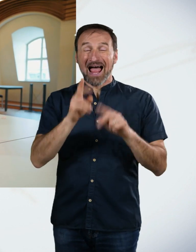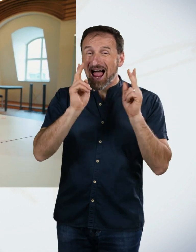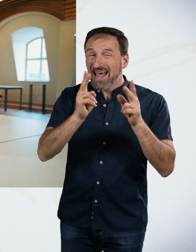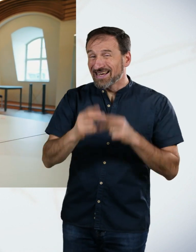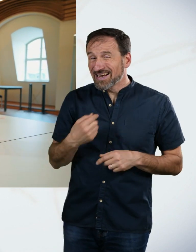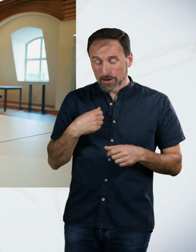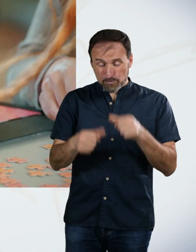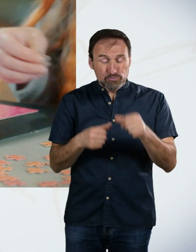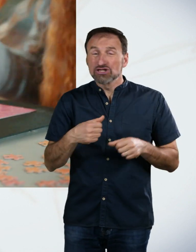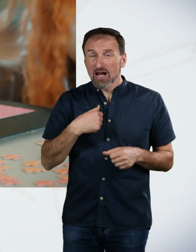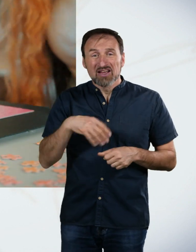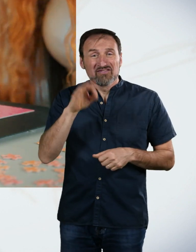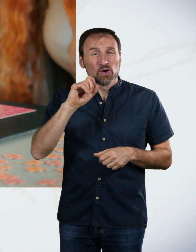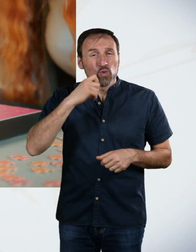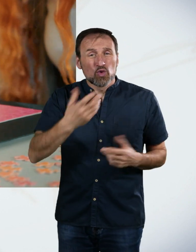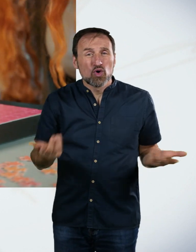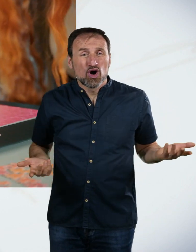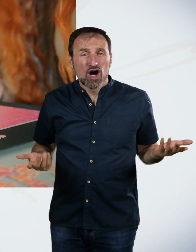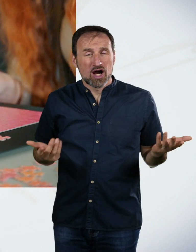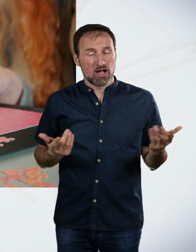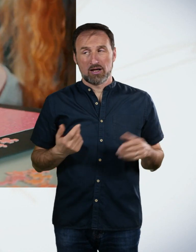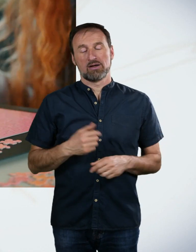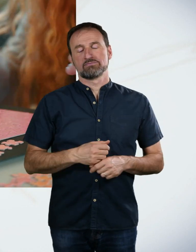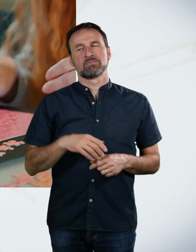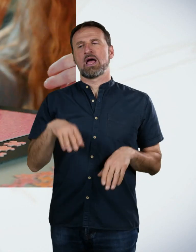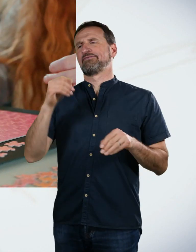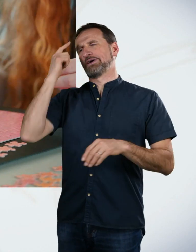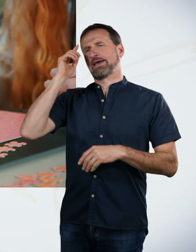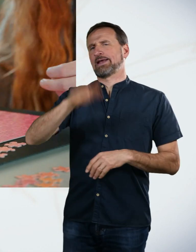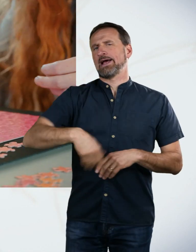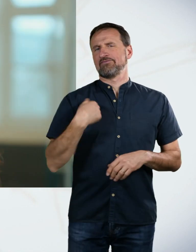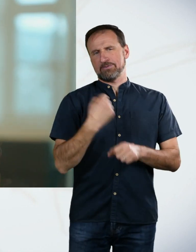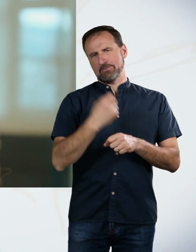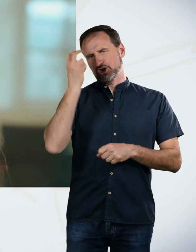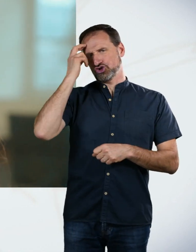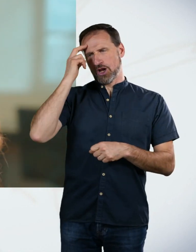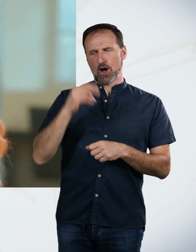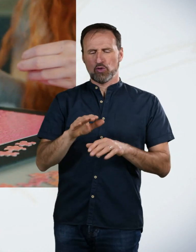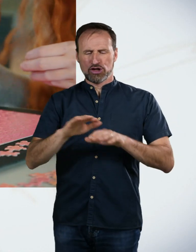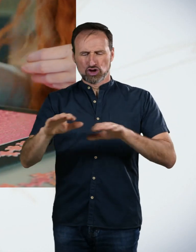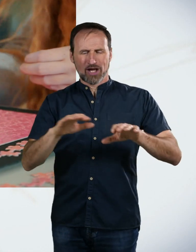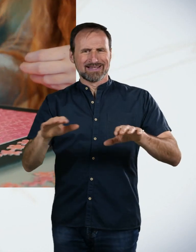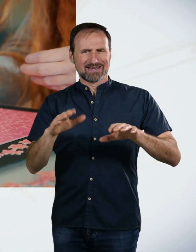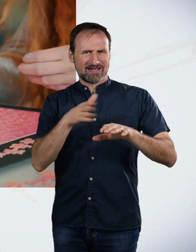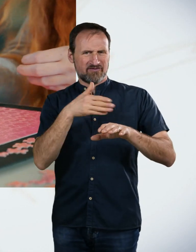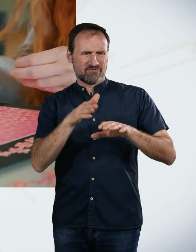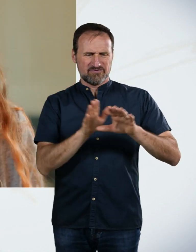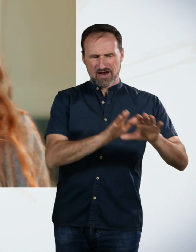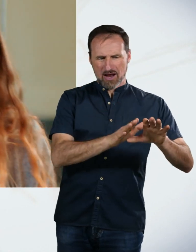ganz cool. Machen wir mal pink. Zu Beginn dachten wir, klug sortieren nach Farbe. ist für dich schon zu hell. Wenn du hier mal guckst, ich habe hier ein Orange.